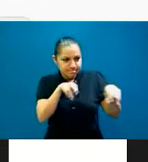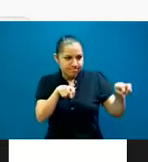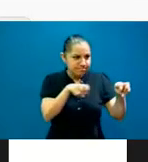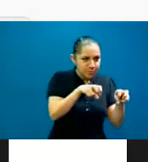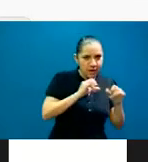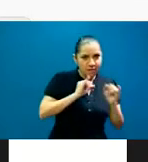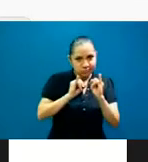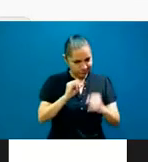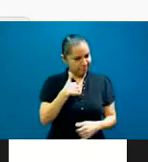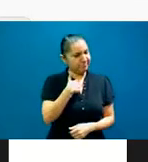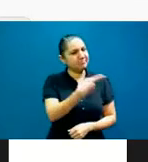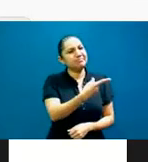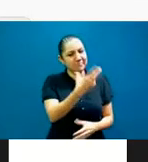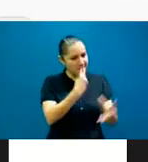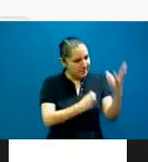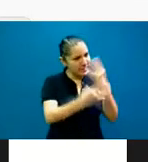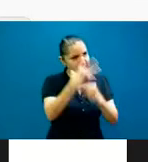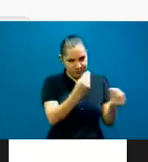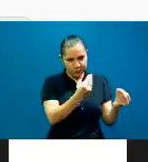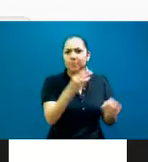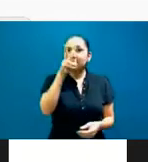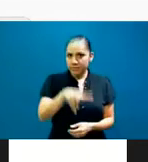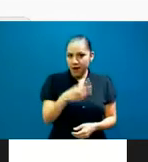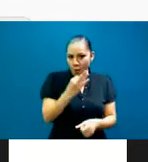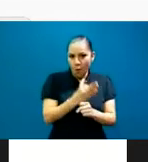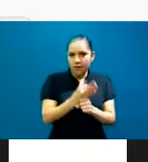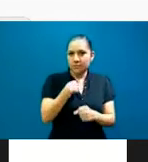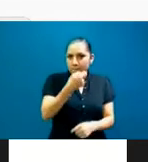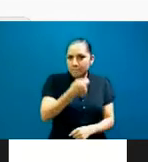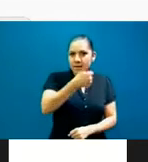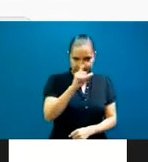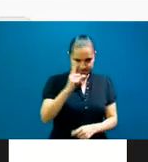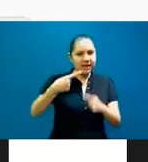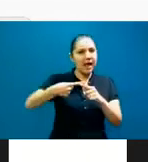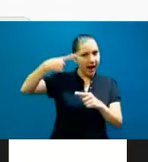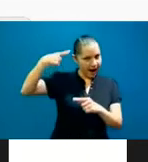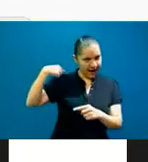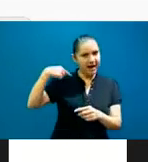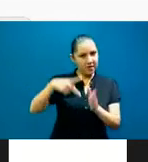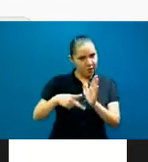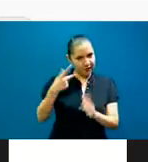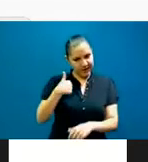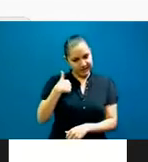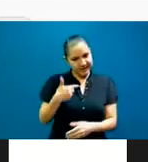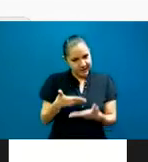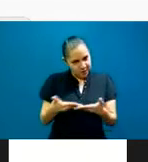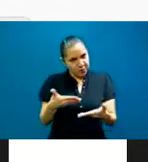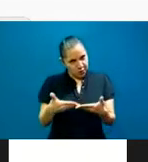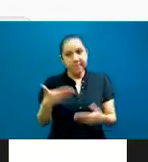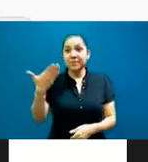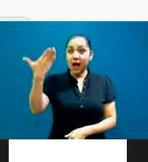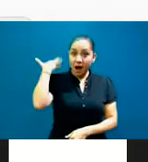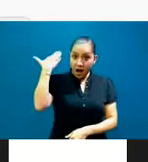no es, este no es el primer café que tengo el gusto de compartir con ustedes. Ya estuvimos anteriormente en otro, donde